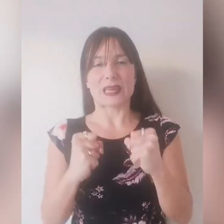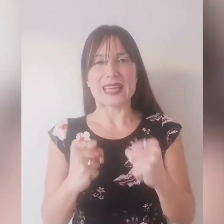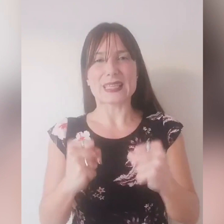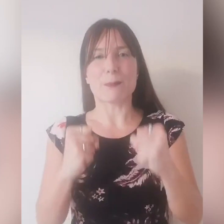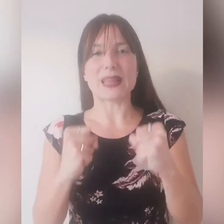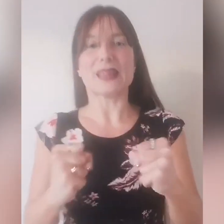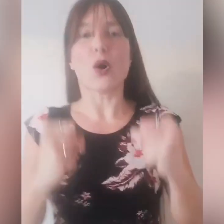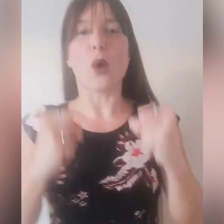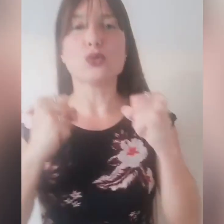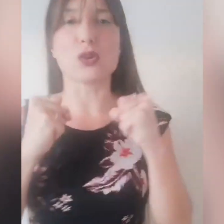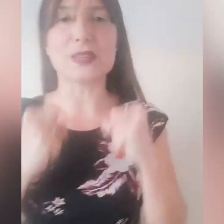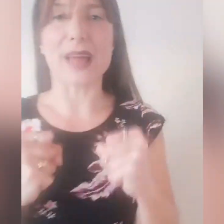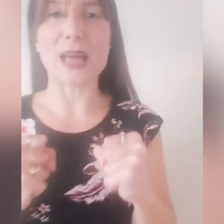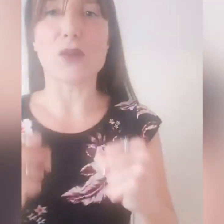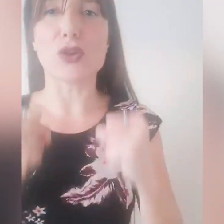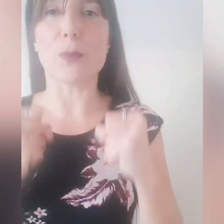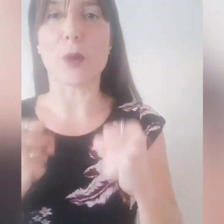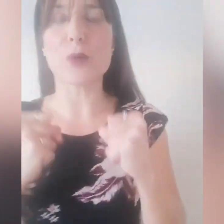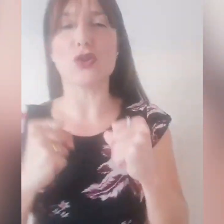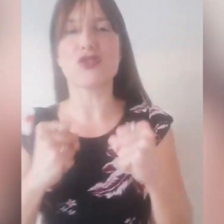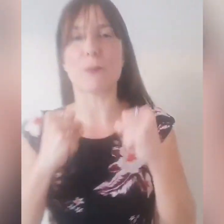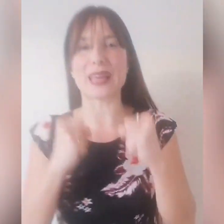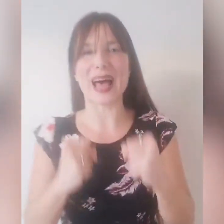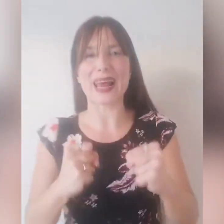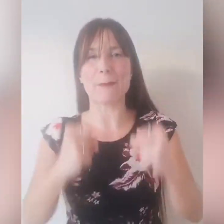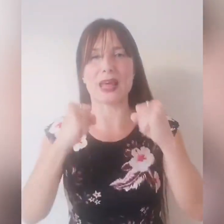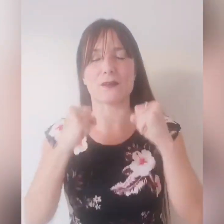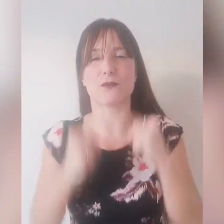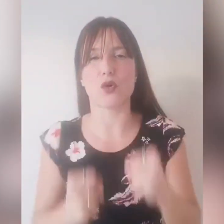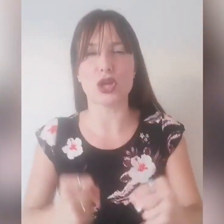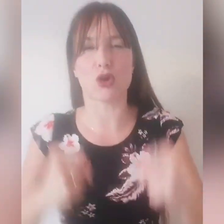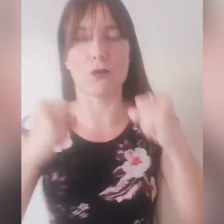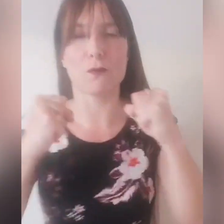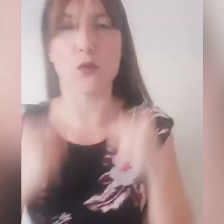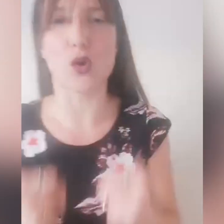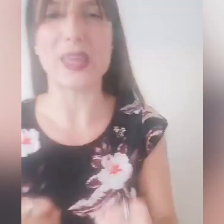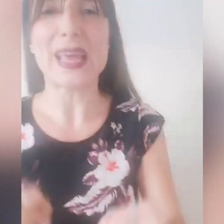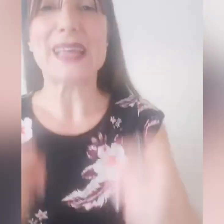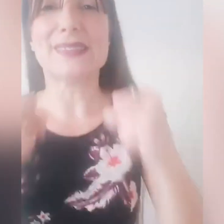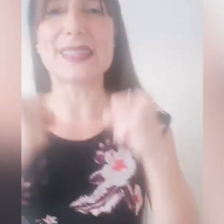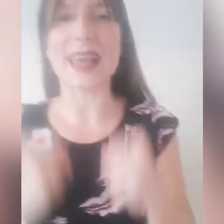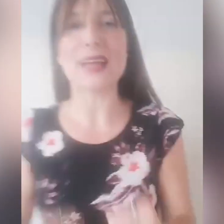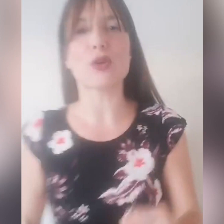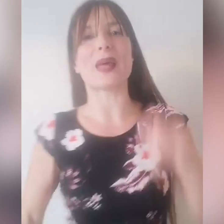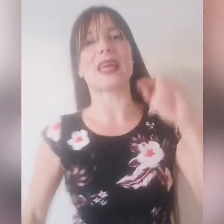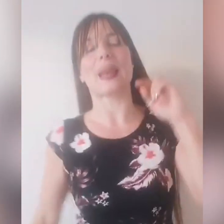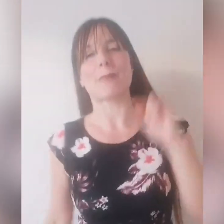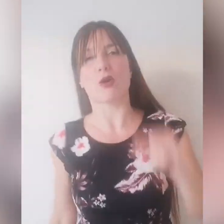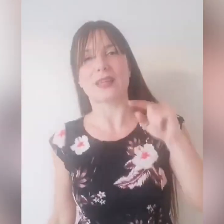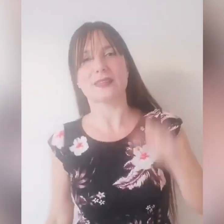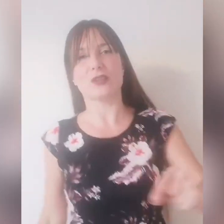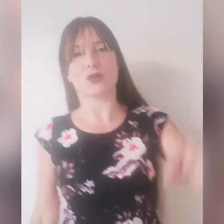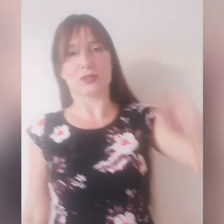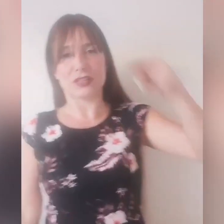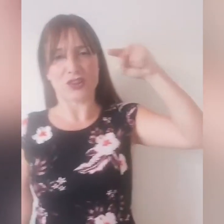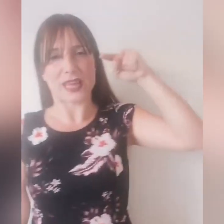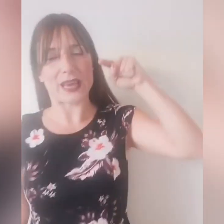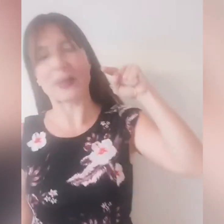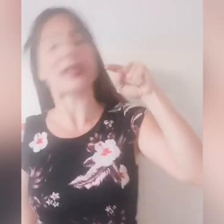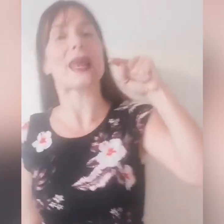chiesa, prendendo autorità, io voglio proprio oggi pregare per voi, con voi, dichiarando perché la parola di Dio dice che la preghiera